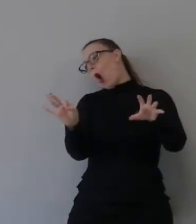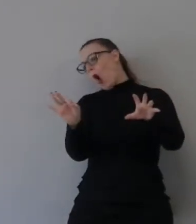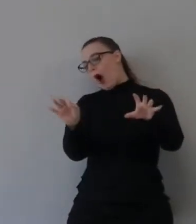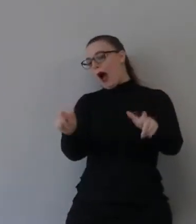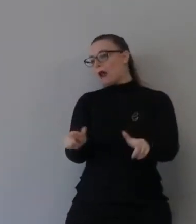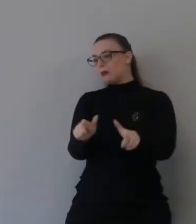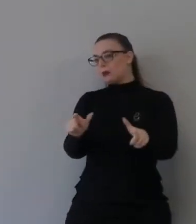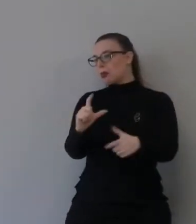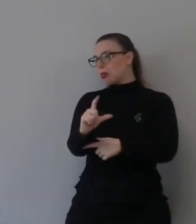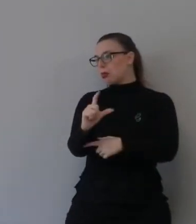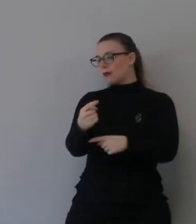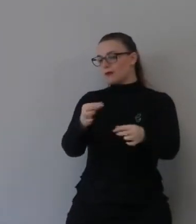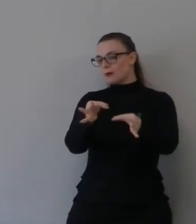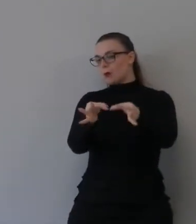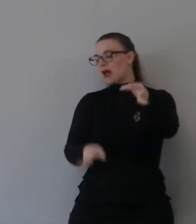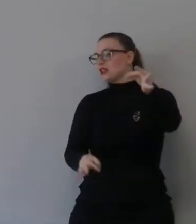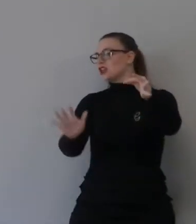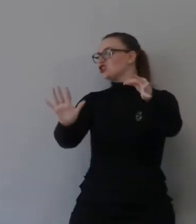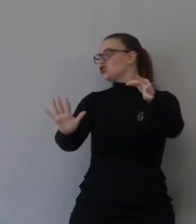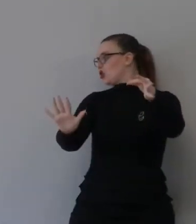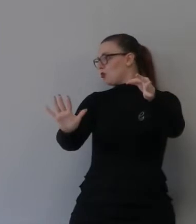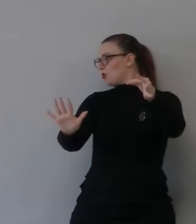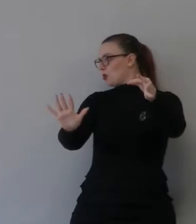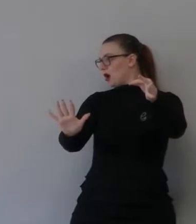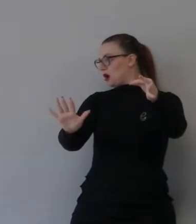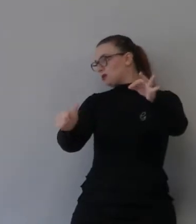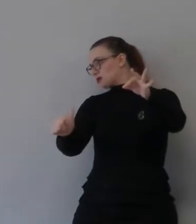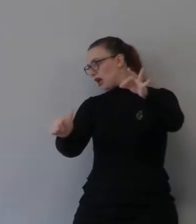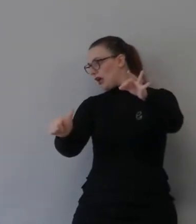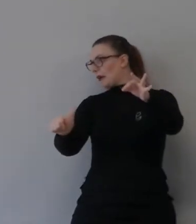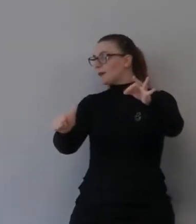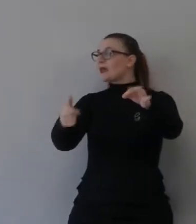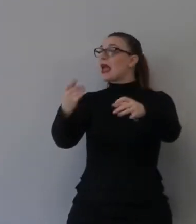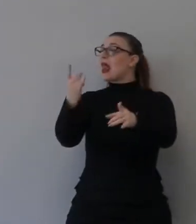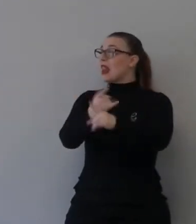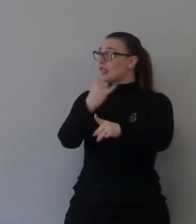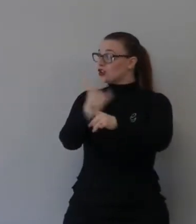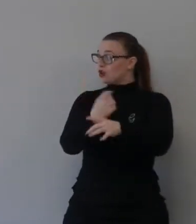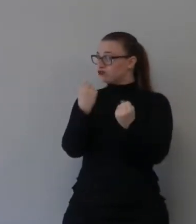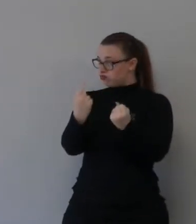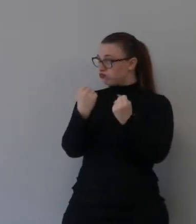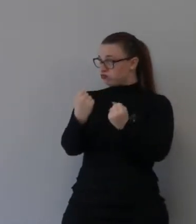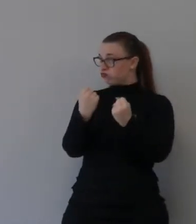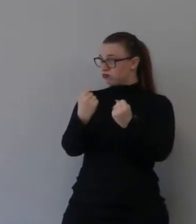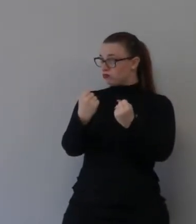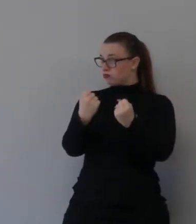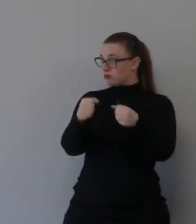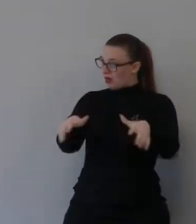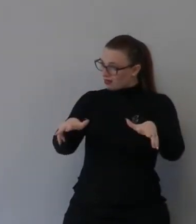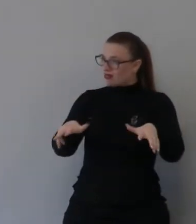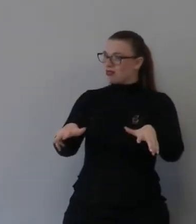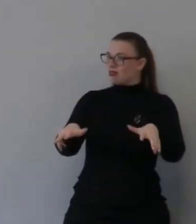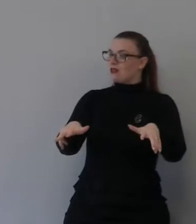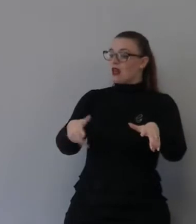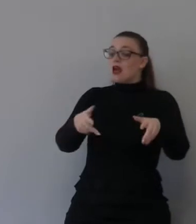fino a 5-6 metri il legno è duro e resistente le radici sono sviluppate penetrano in